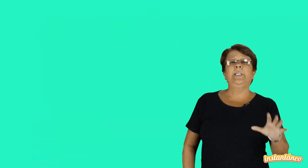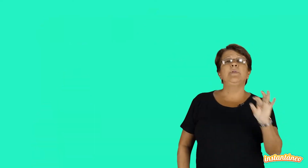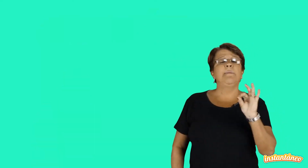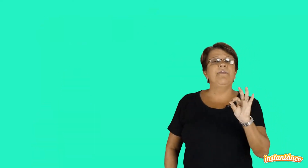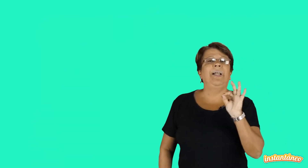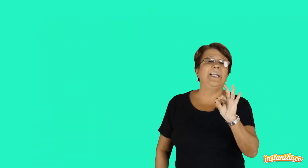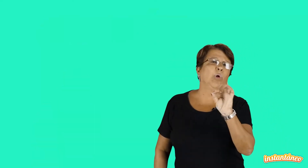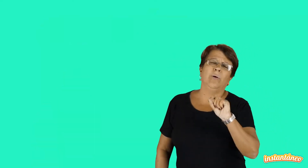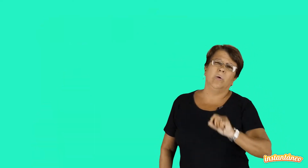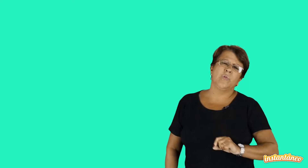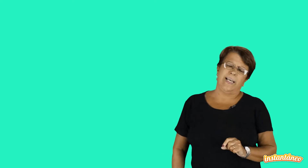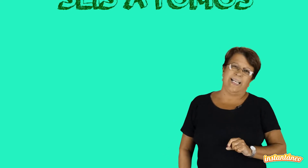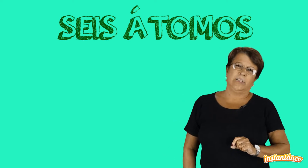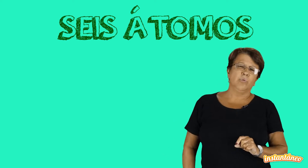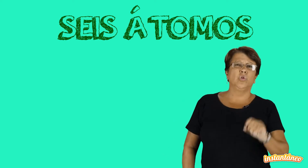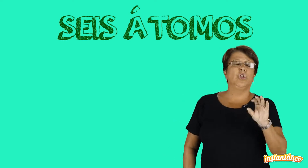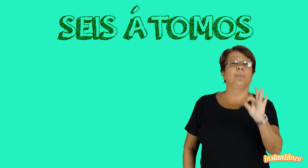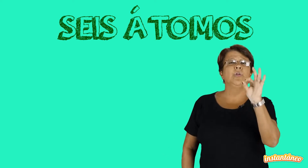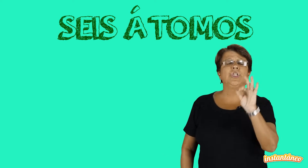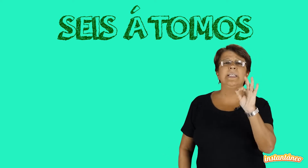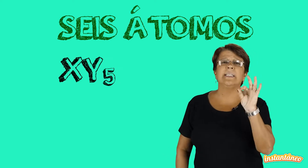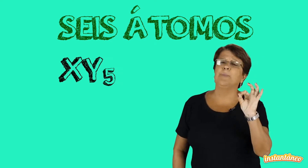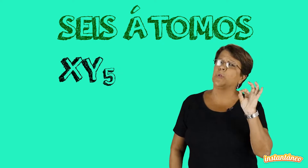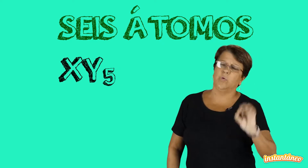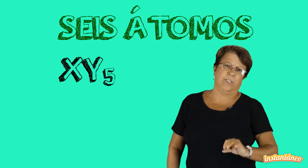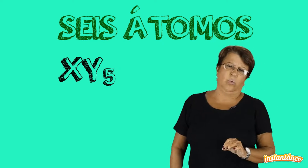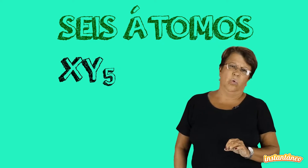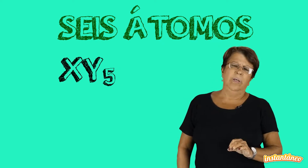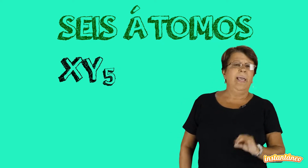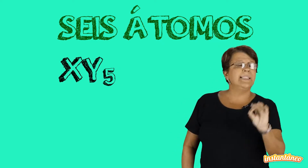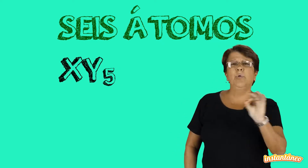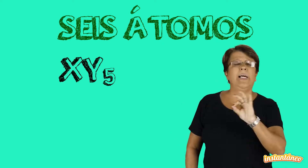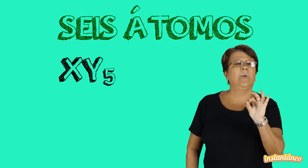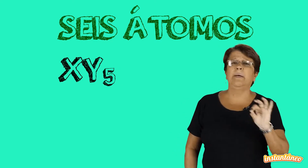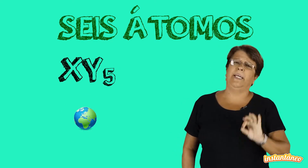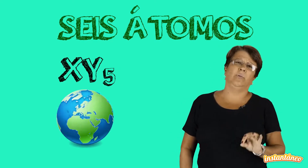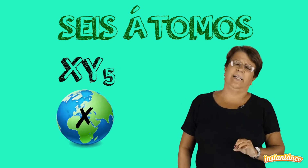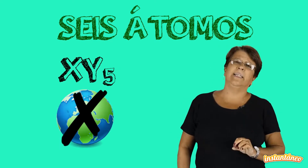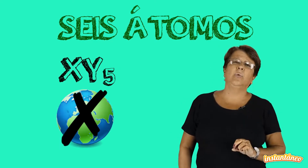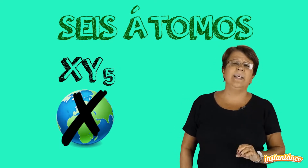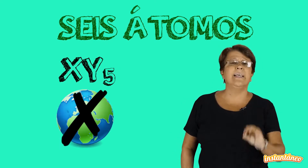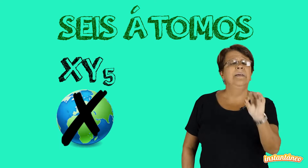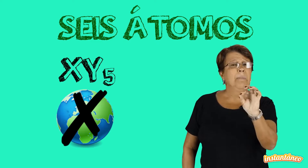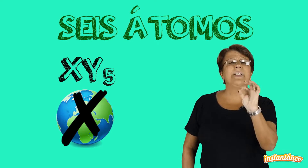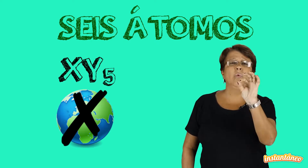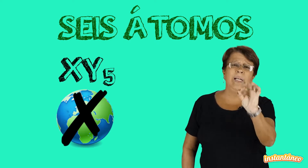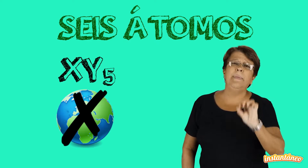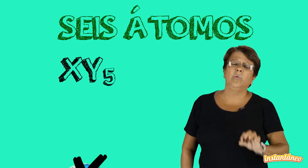Podemos também falar em molécula com seis átomos, do tipo XY5. Essa molécula também não tem na natureza, mas o elemento